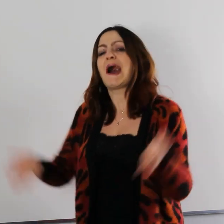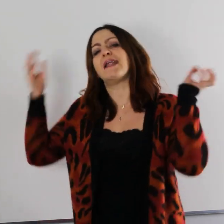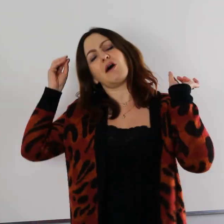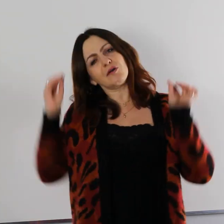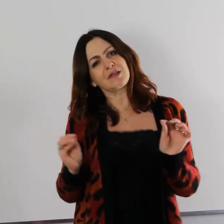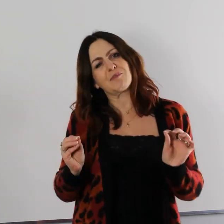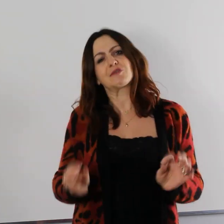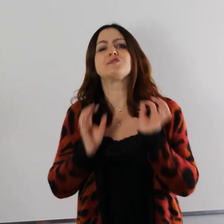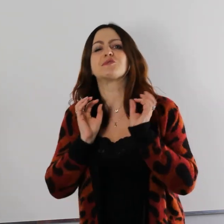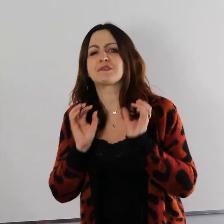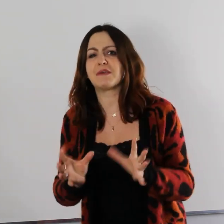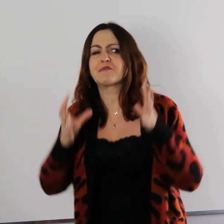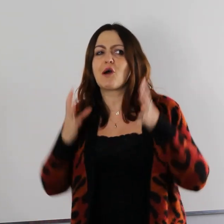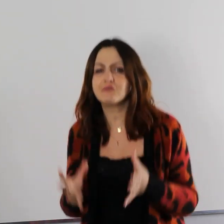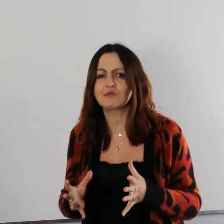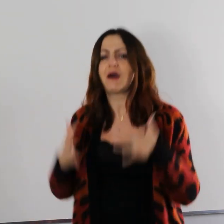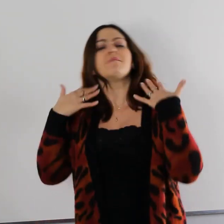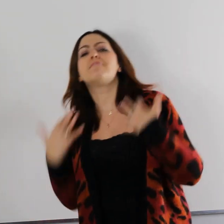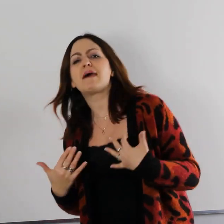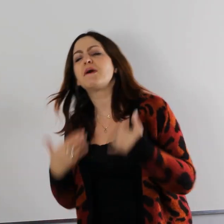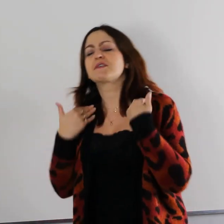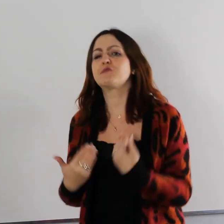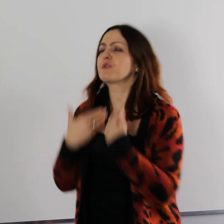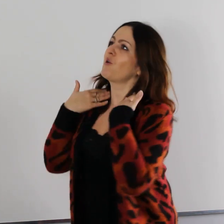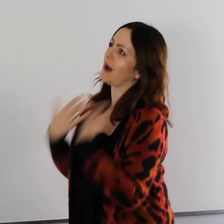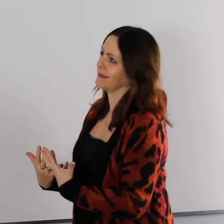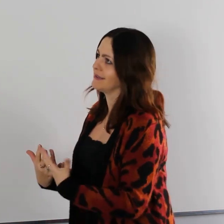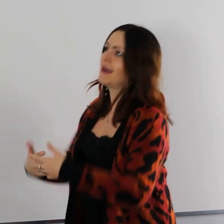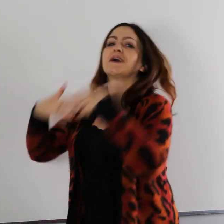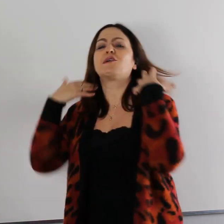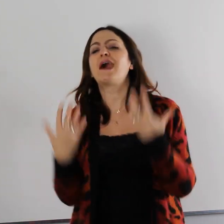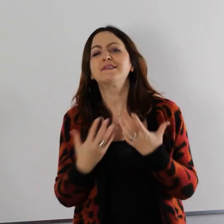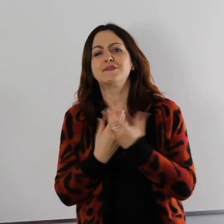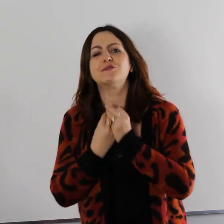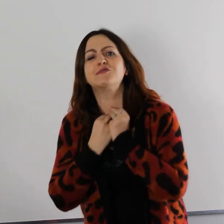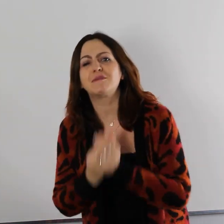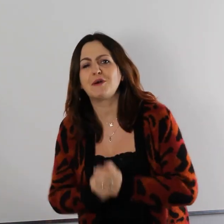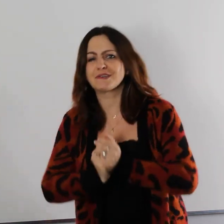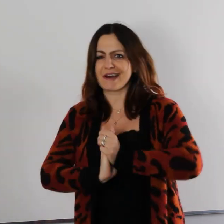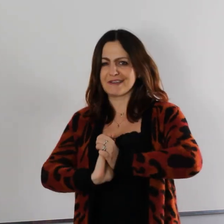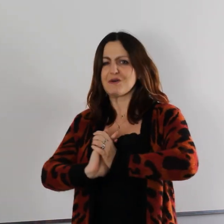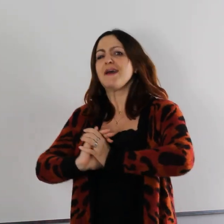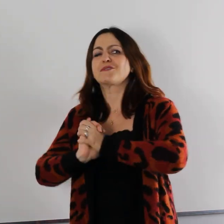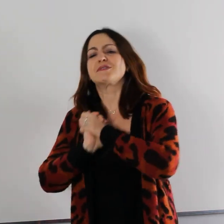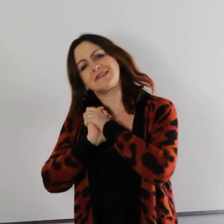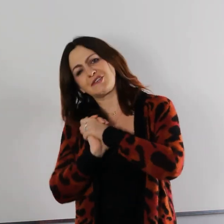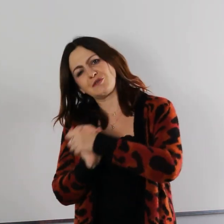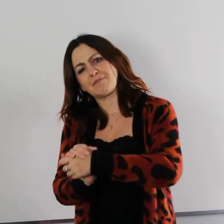Ale od tej pory, to się już zmieni, w końcu mam swój kochany, kochany, uwielbiony kanał, który straciłam.